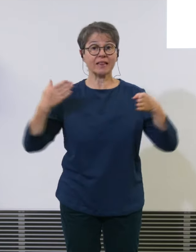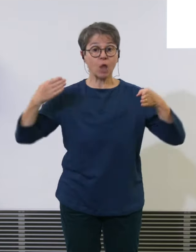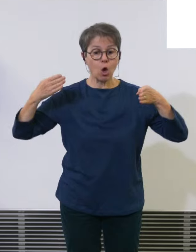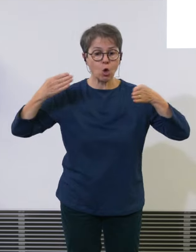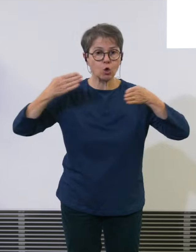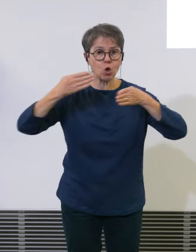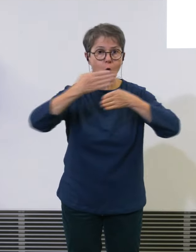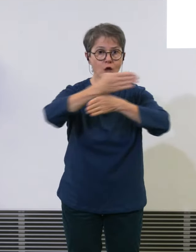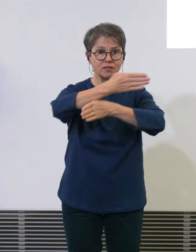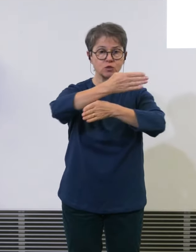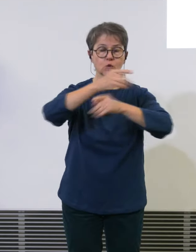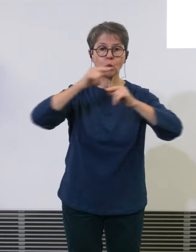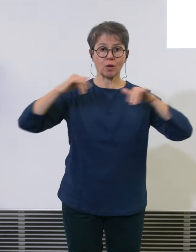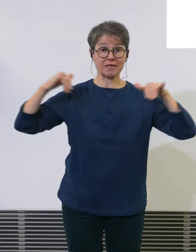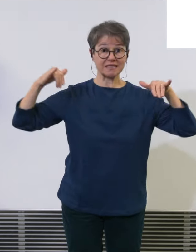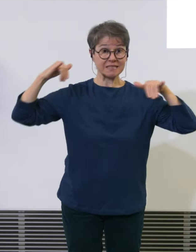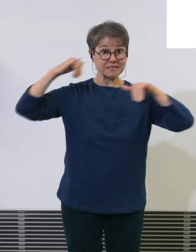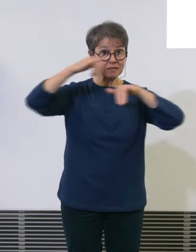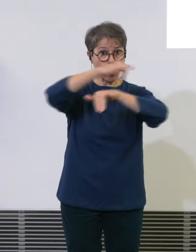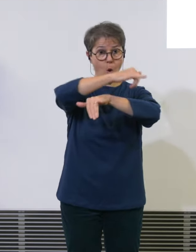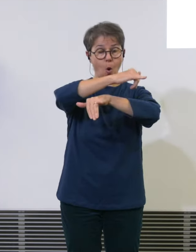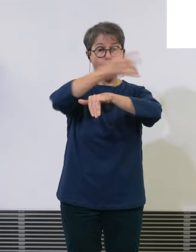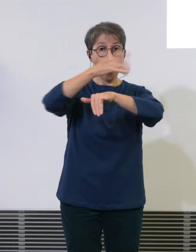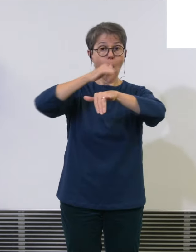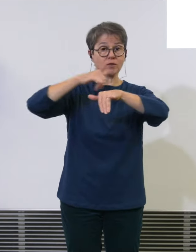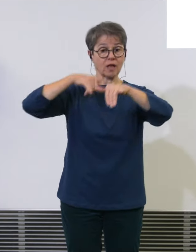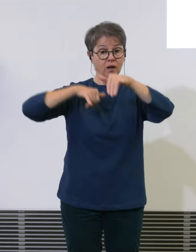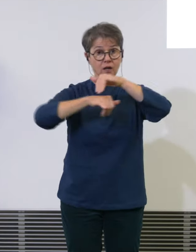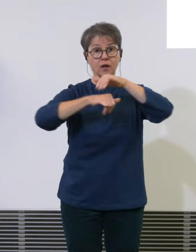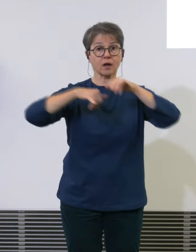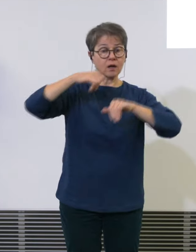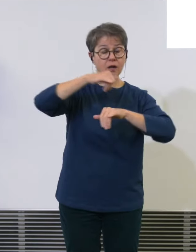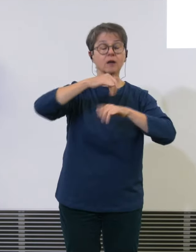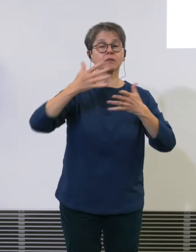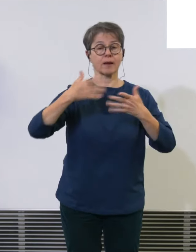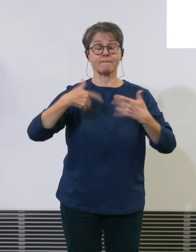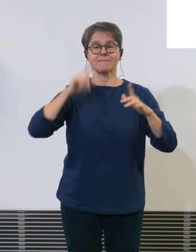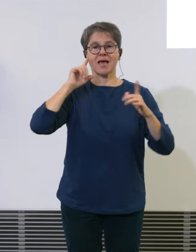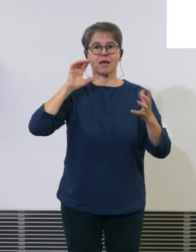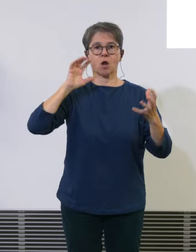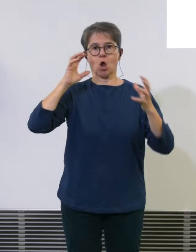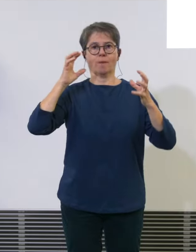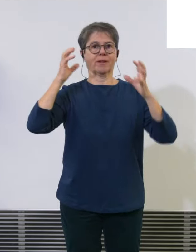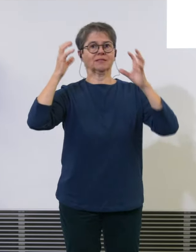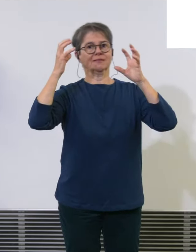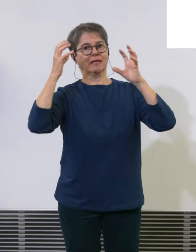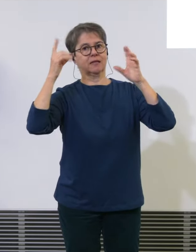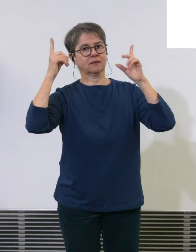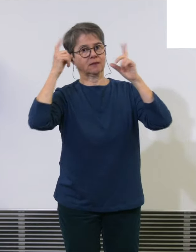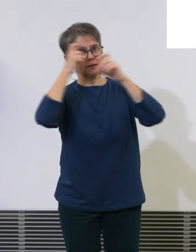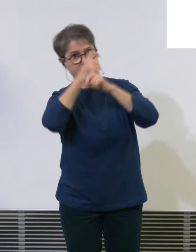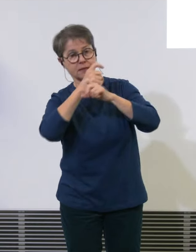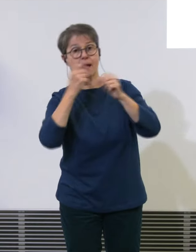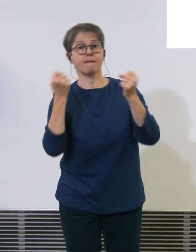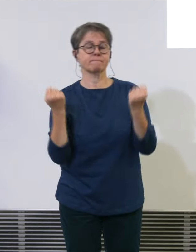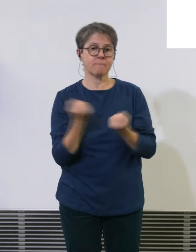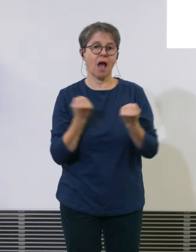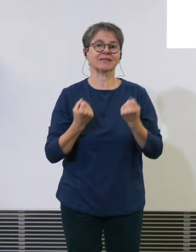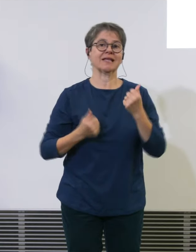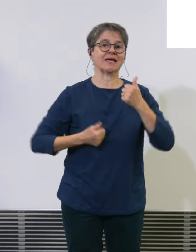Lufträumen, so oder so, wird es komplexer. Und Komplexität erhebt das Risiko. Und das Risiko muss immer mitigiert